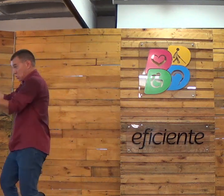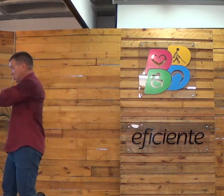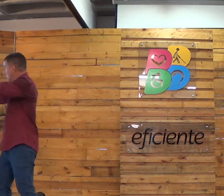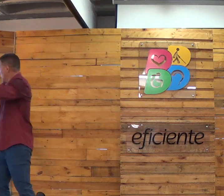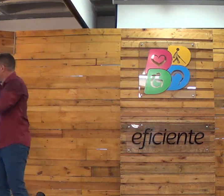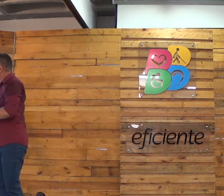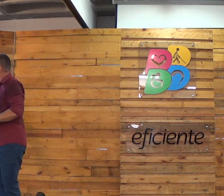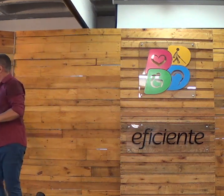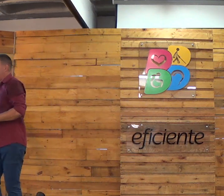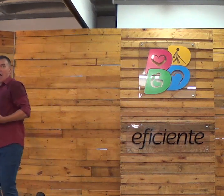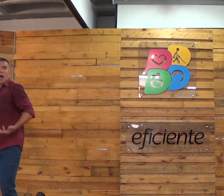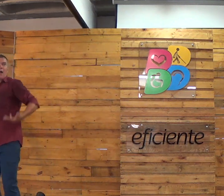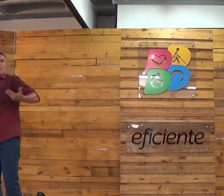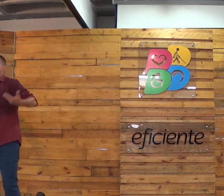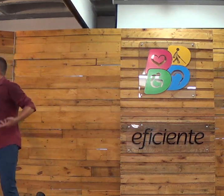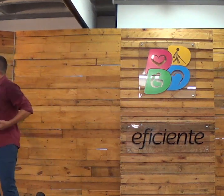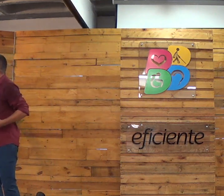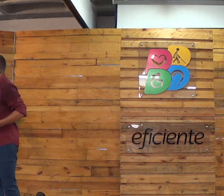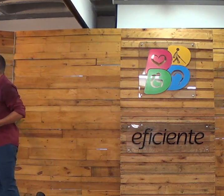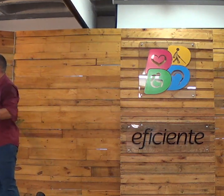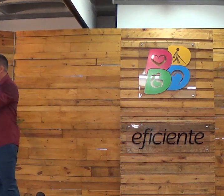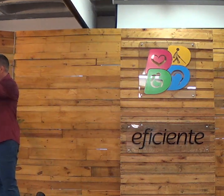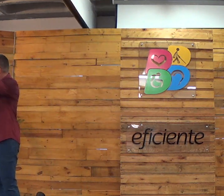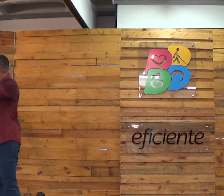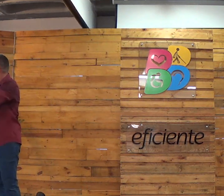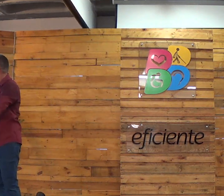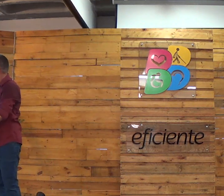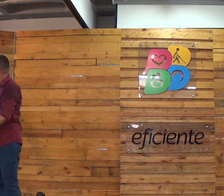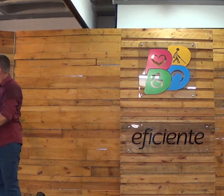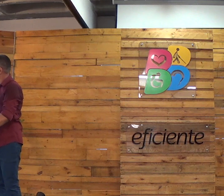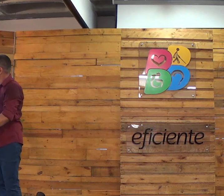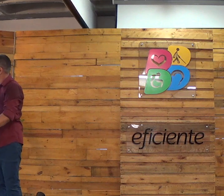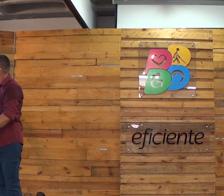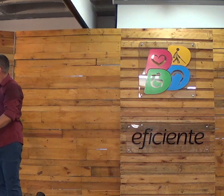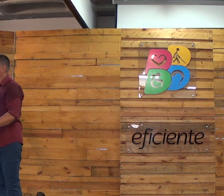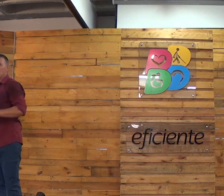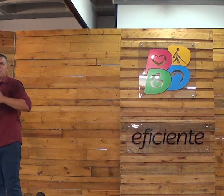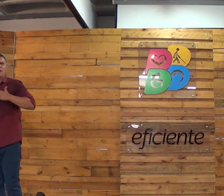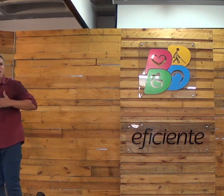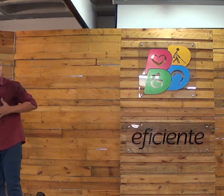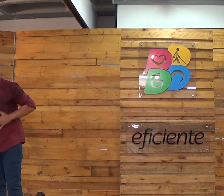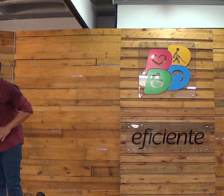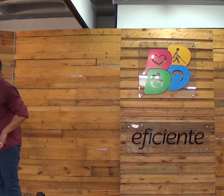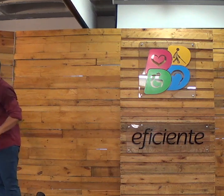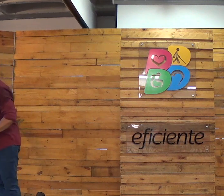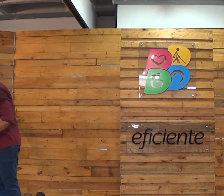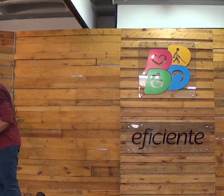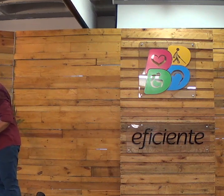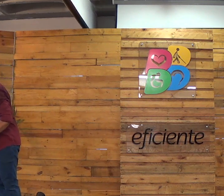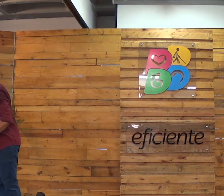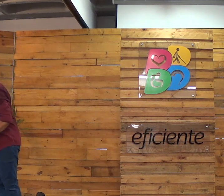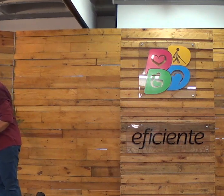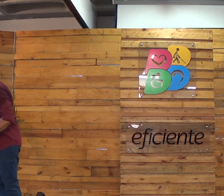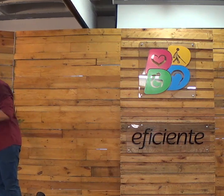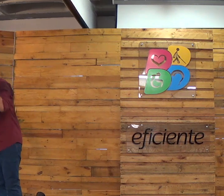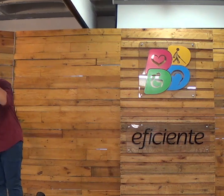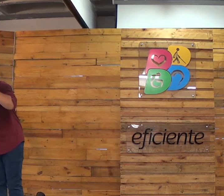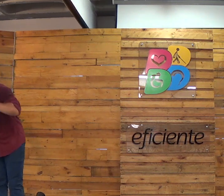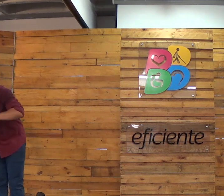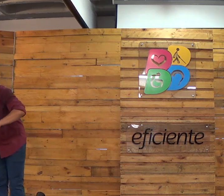pesado. Se o pardo é pesado. Entrega tudo para Jesus que ele vivia. Porque Jesus traz o amigo. Ele